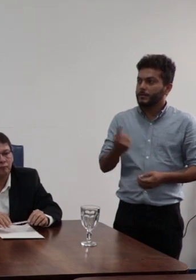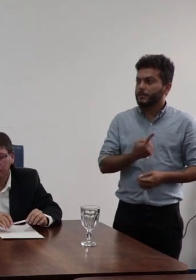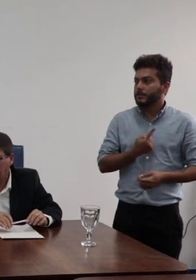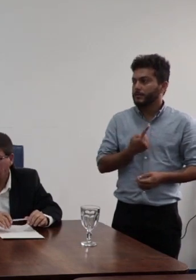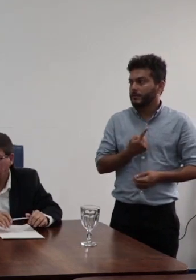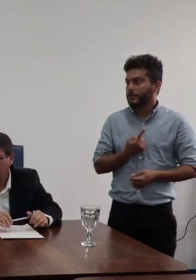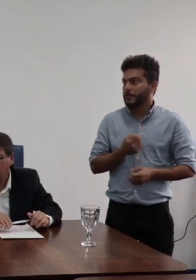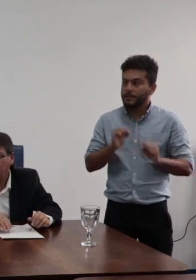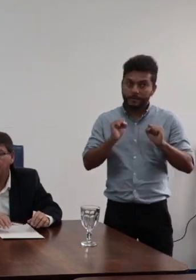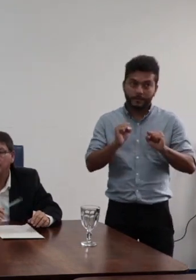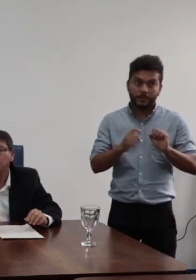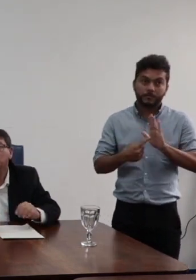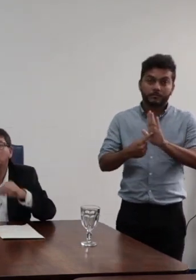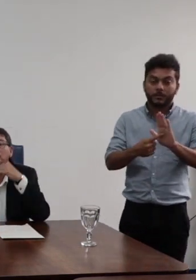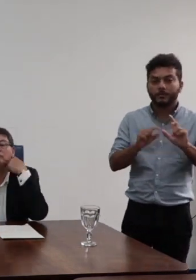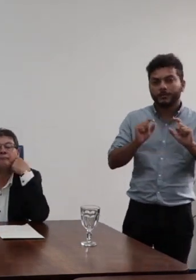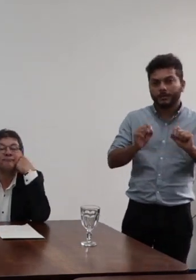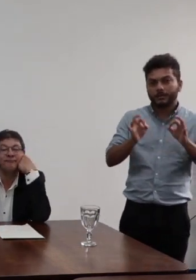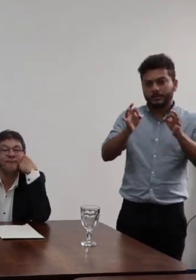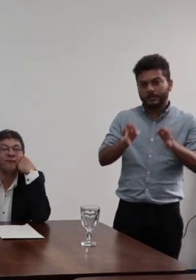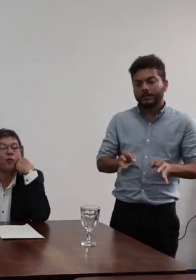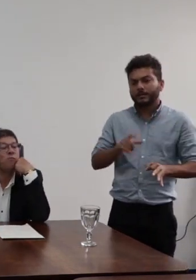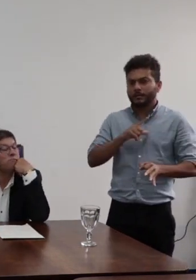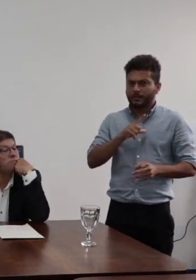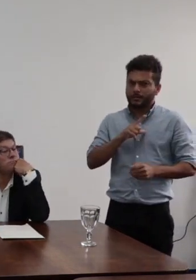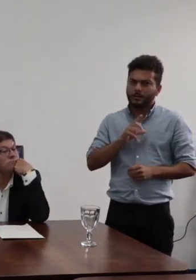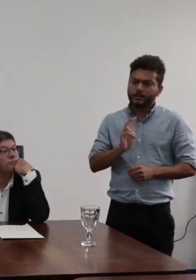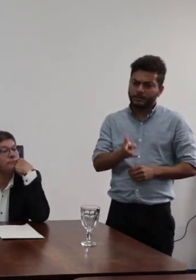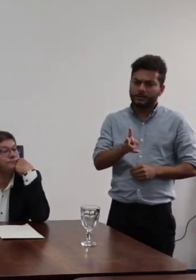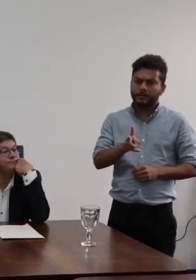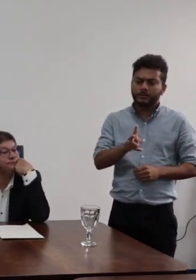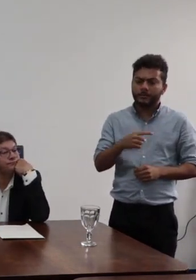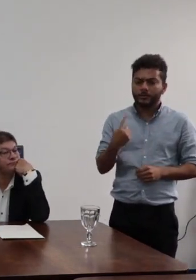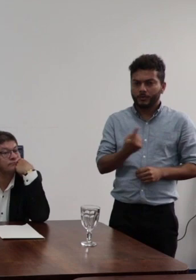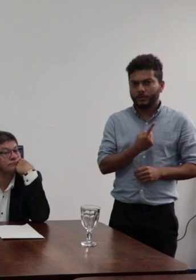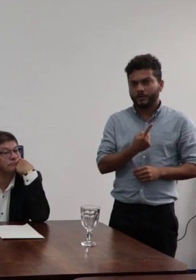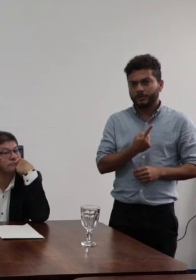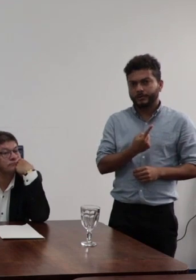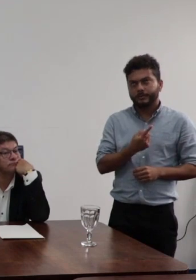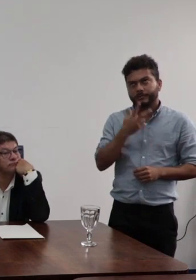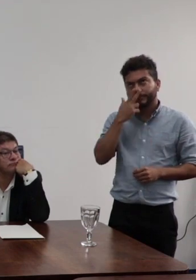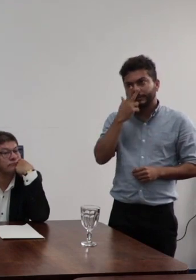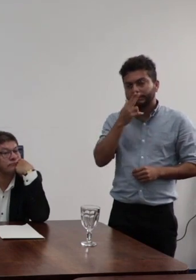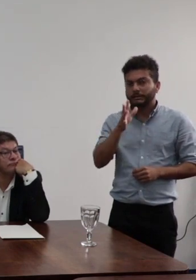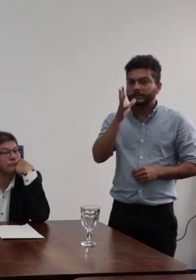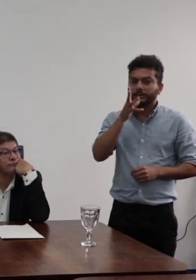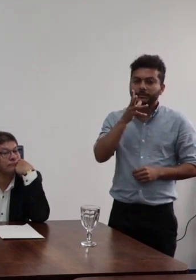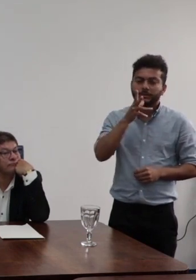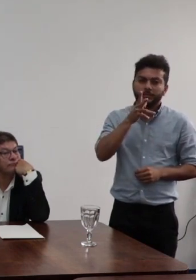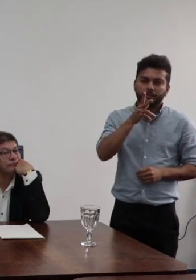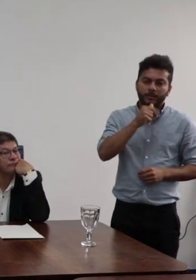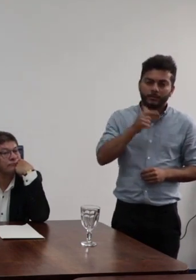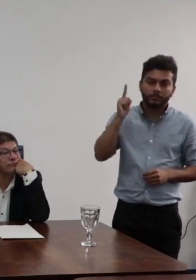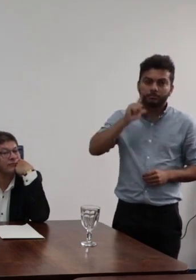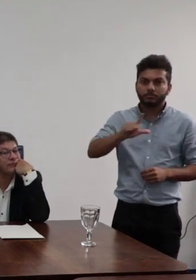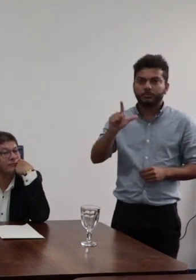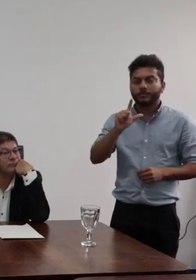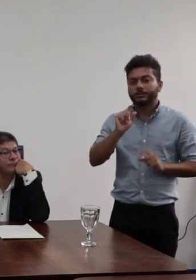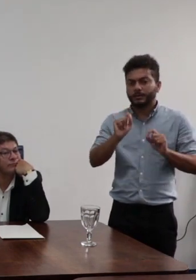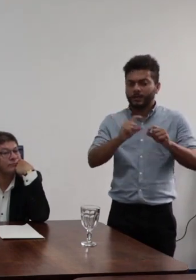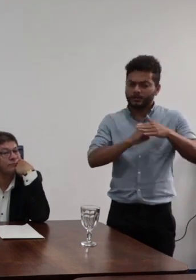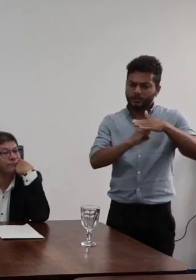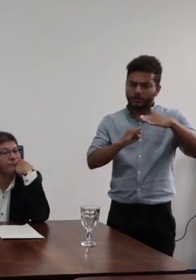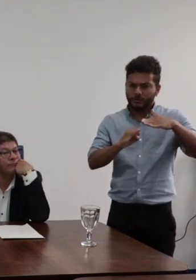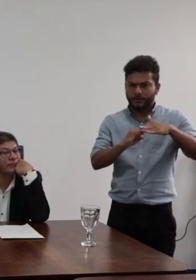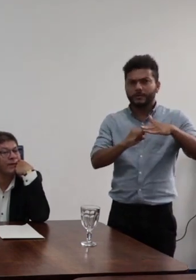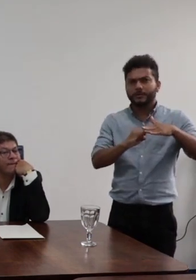explicitar certamente ainda estamos longe talvez de conseguir ser uma instituição